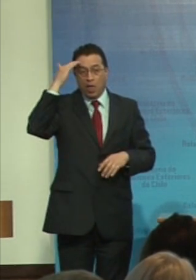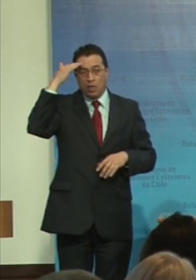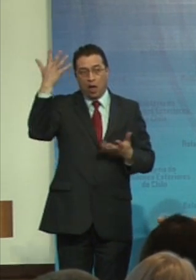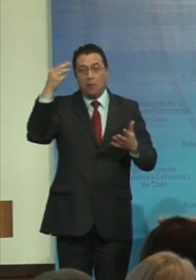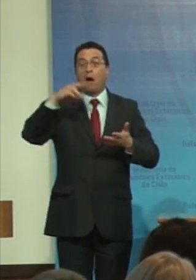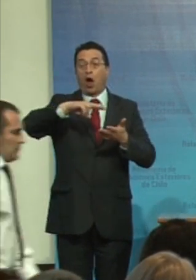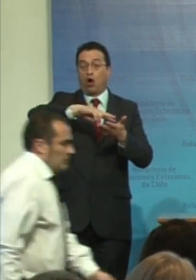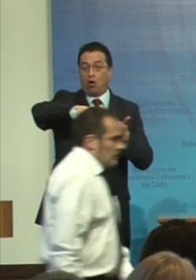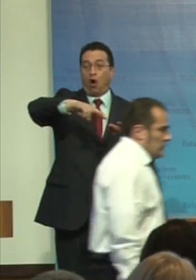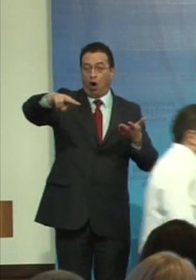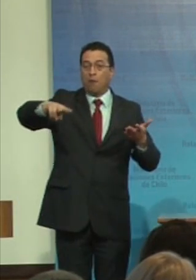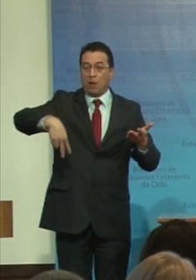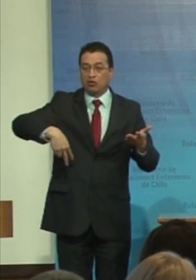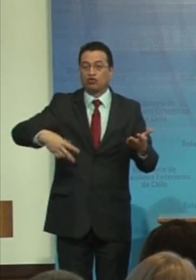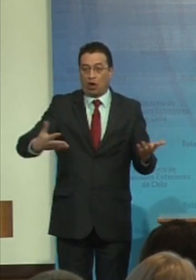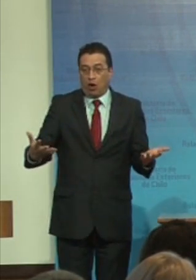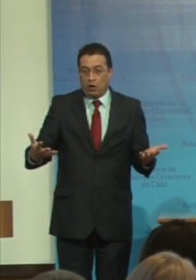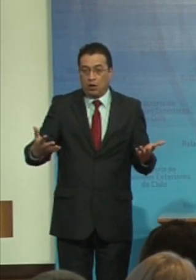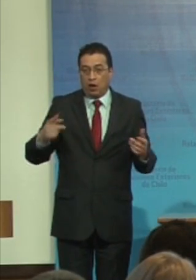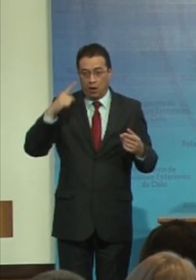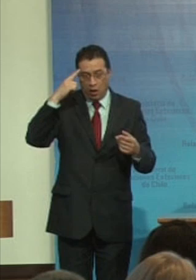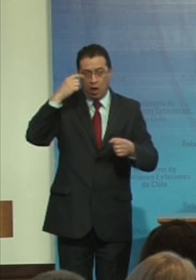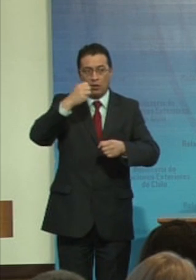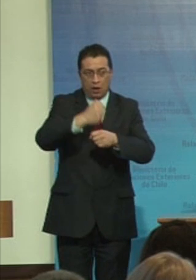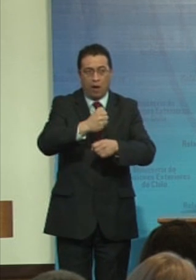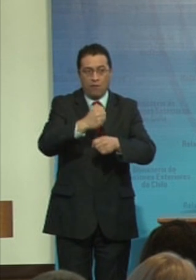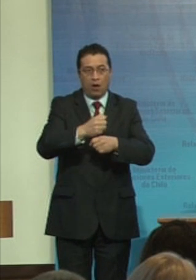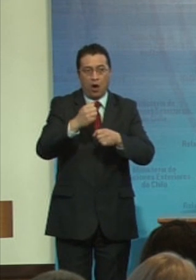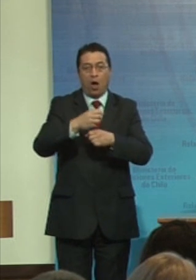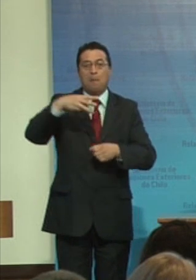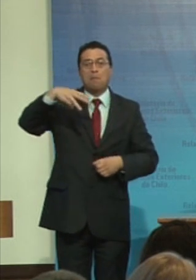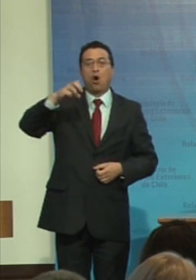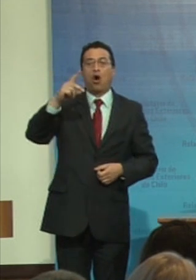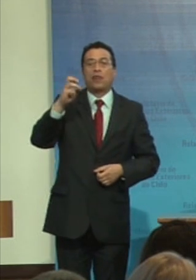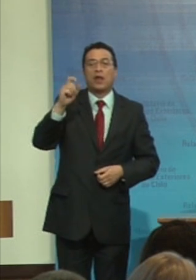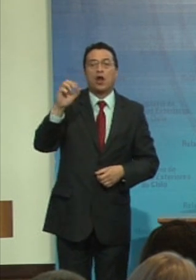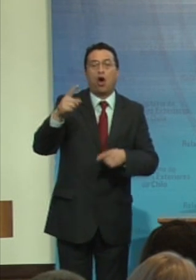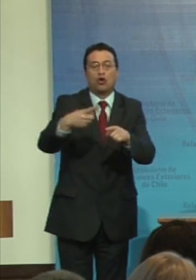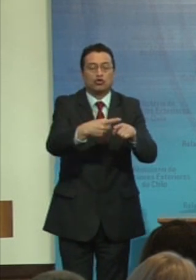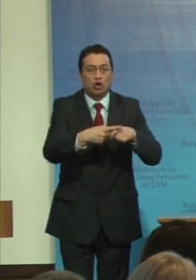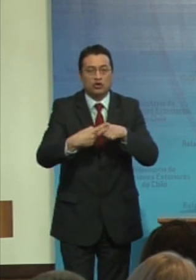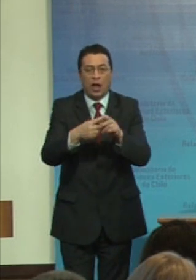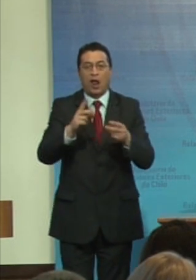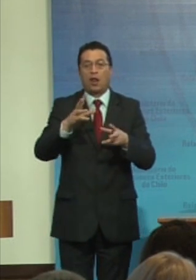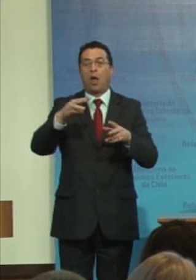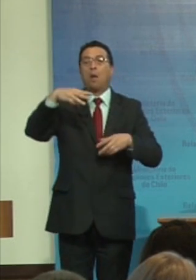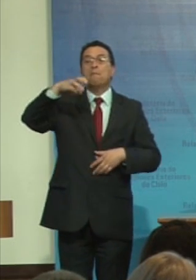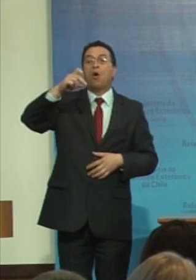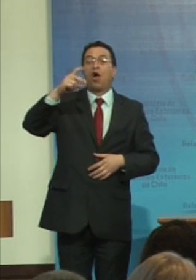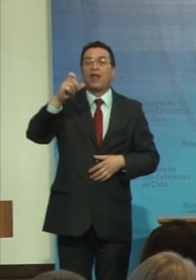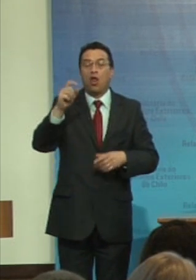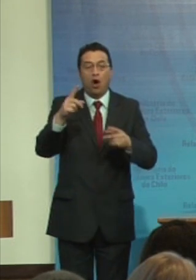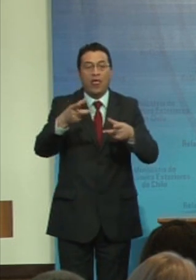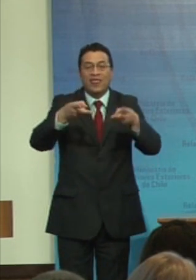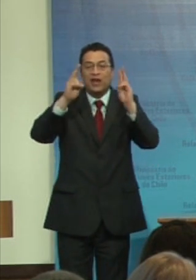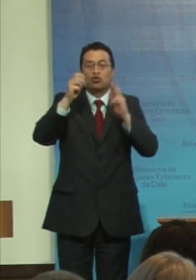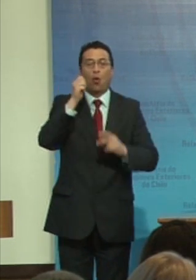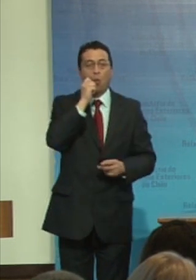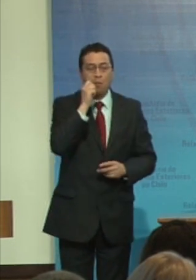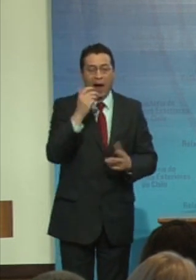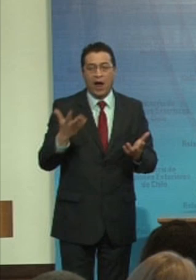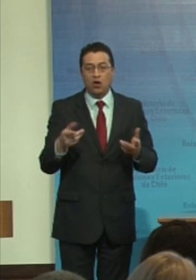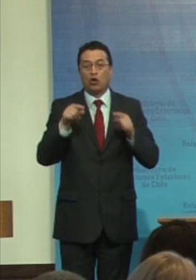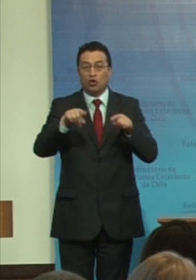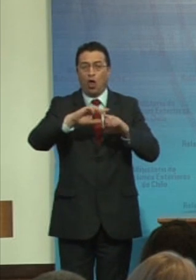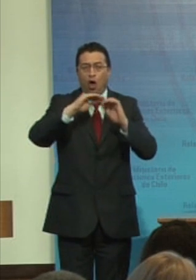convención, y eso se fue trabajando, el modelo social, que pasa a ser el modelo de derechos humanos, todo esto